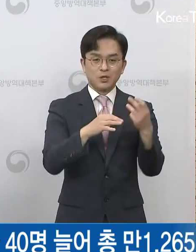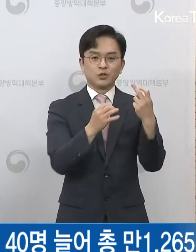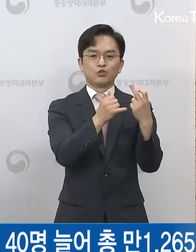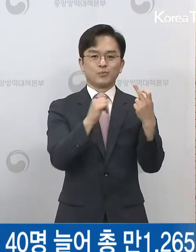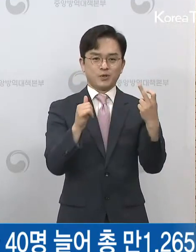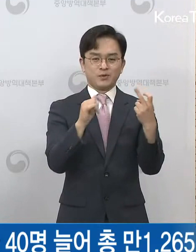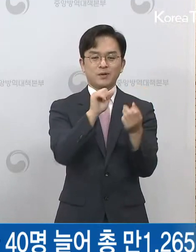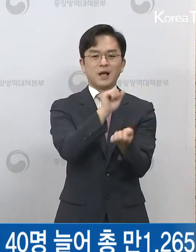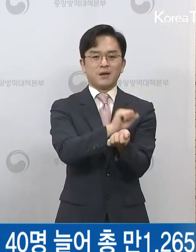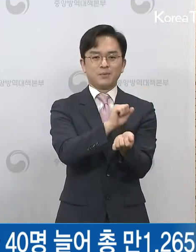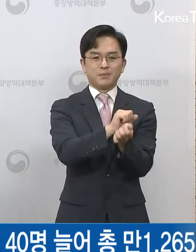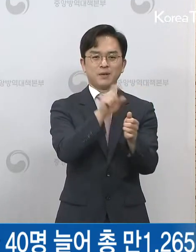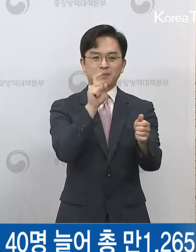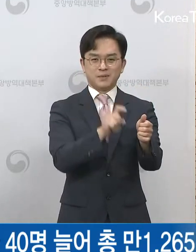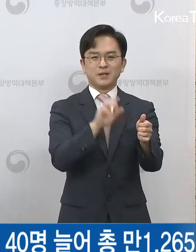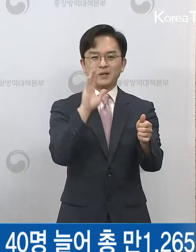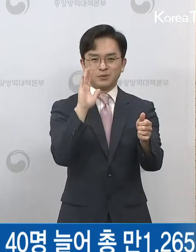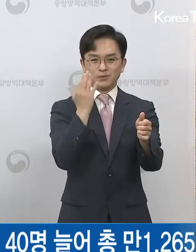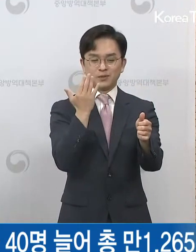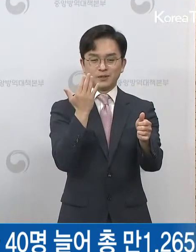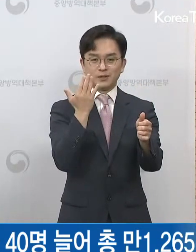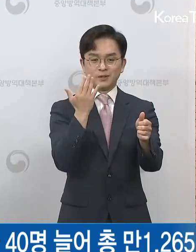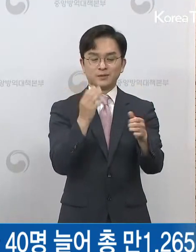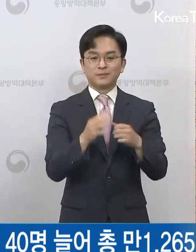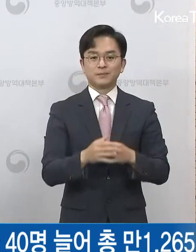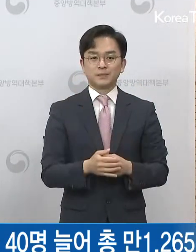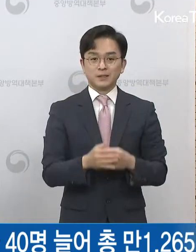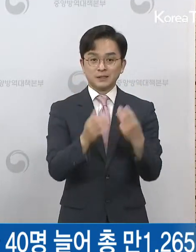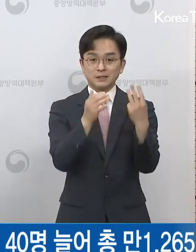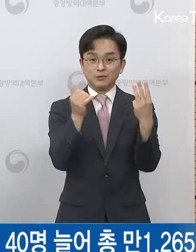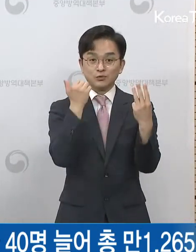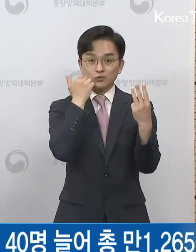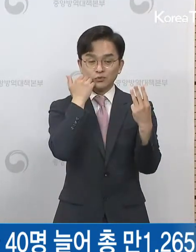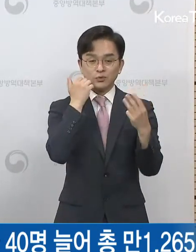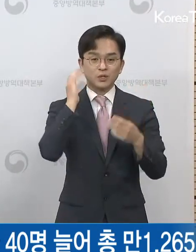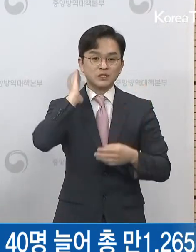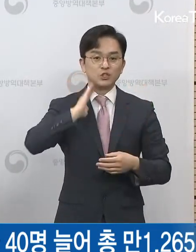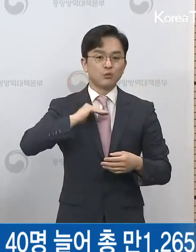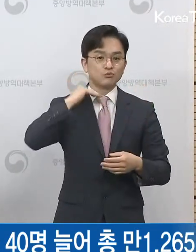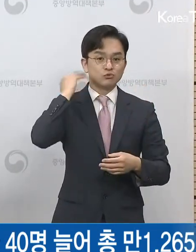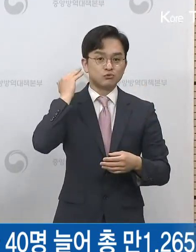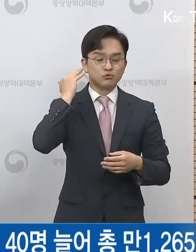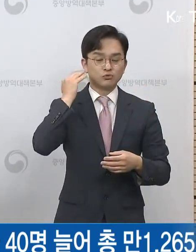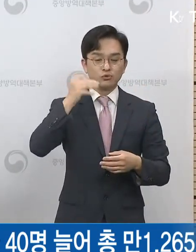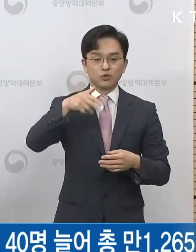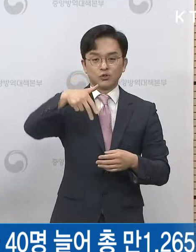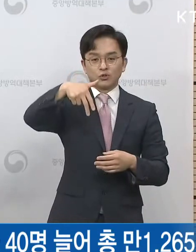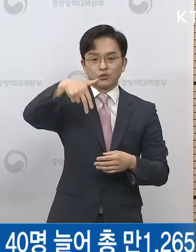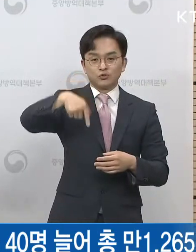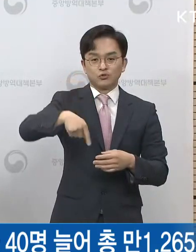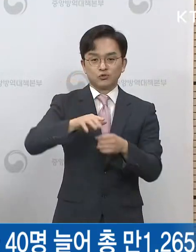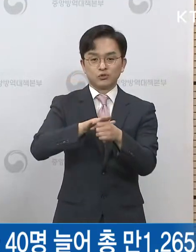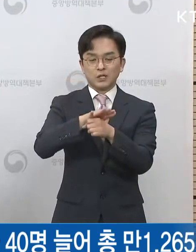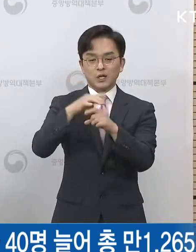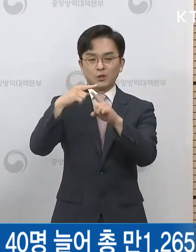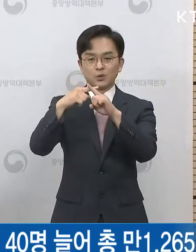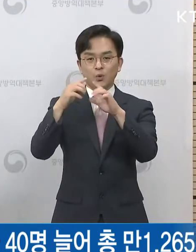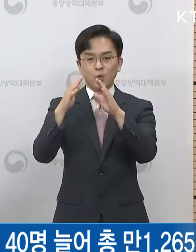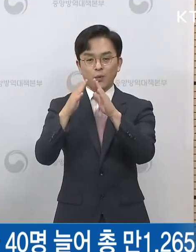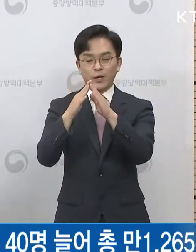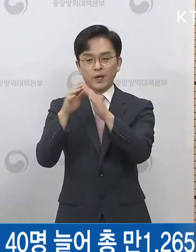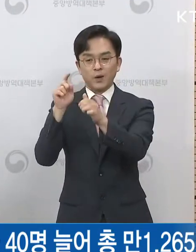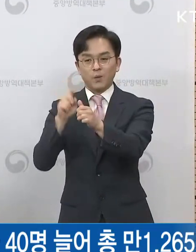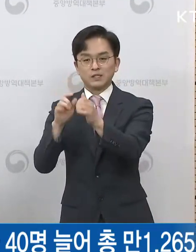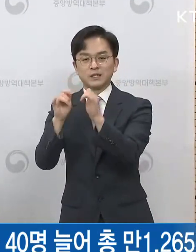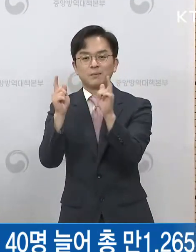확진되었습니다. 추가 확진자는 경기도 우정부시 주사랑교회 확진자와 접촉한